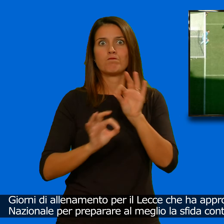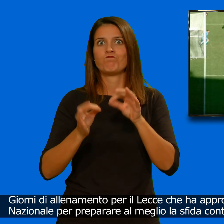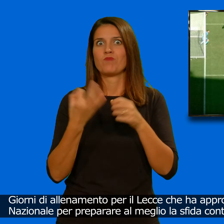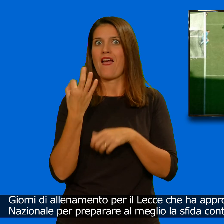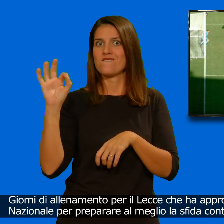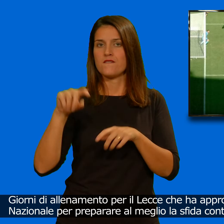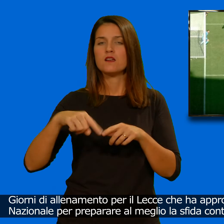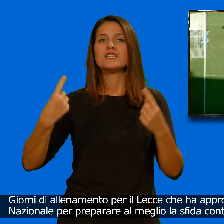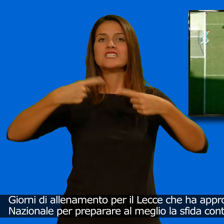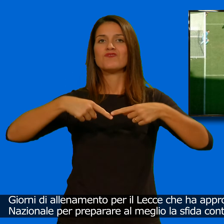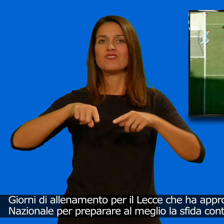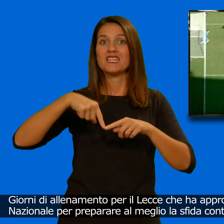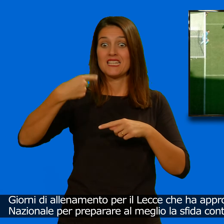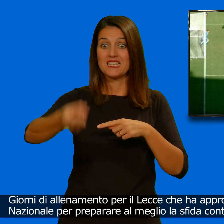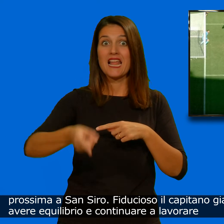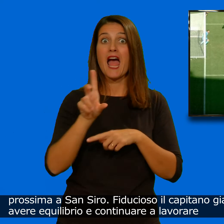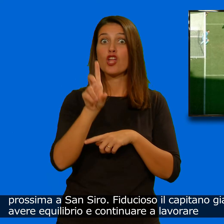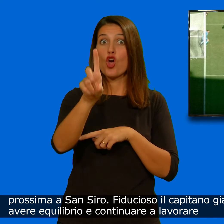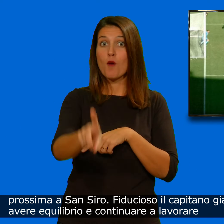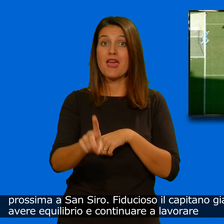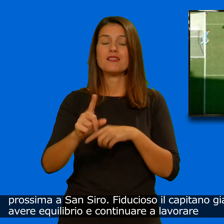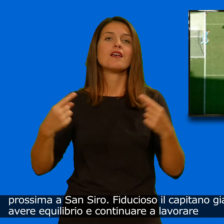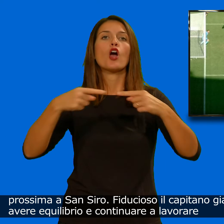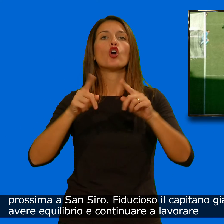Milan di domenica prossima a San Siro.